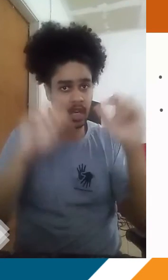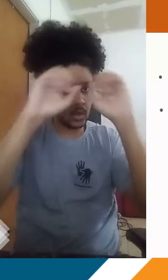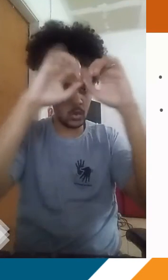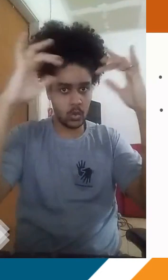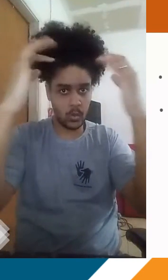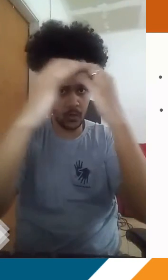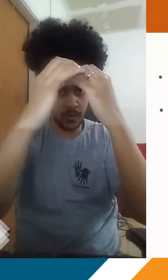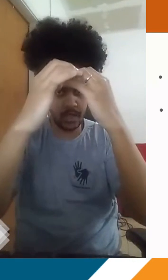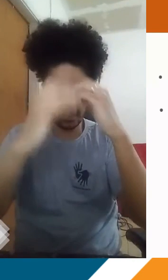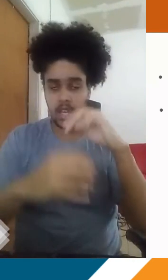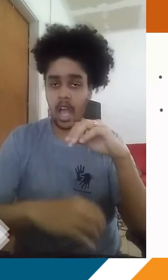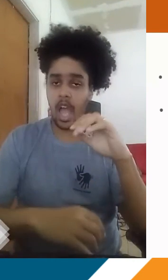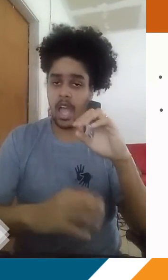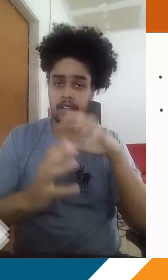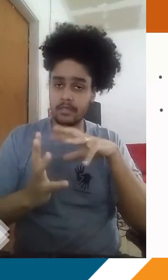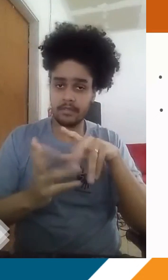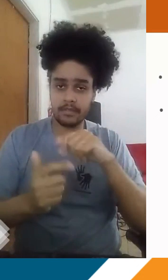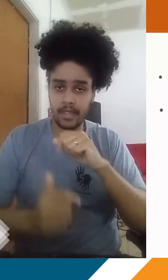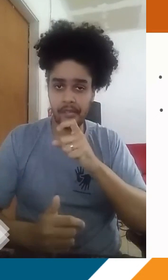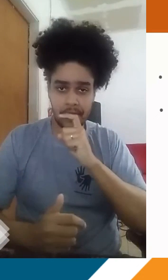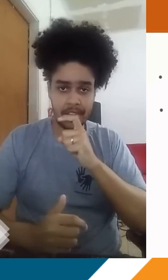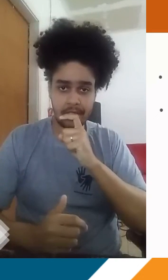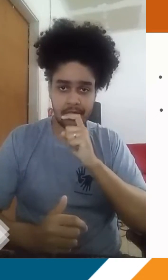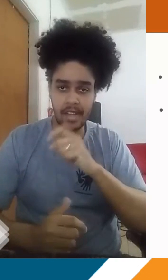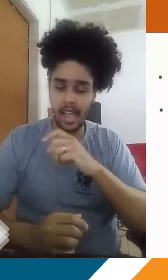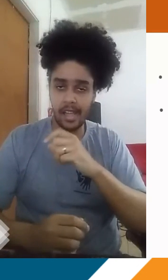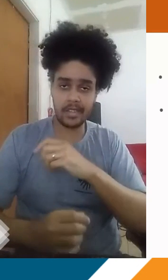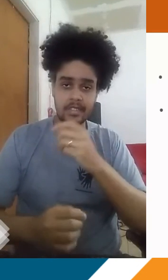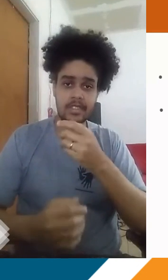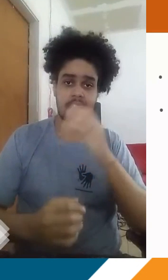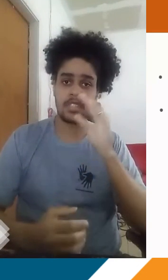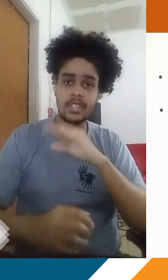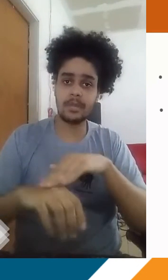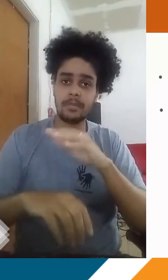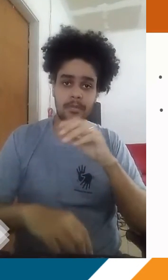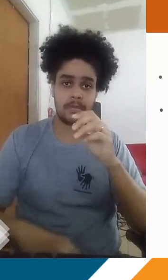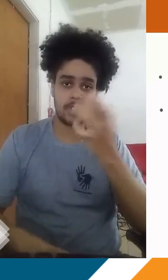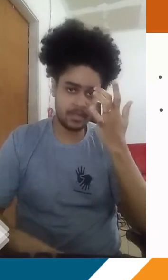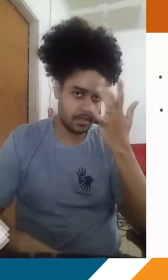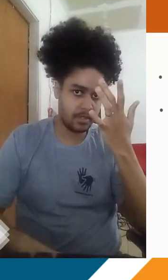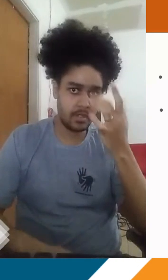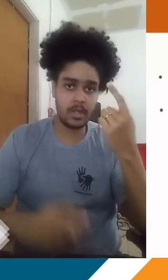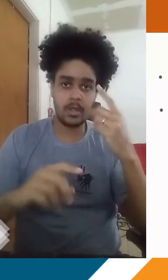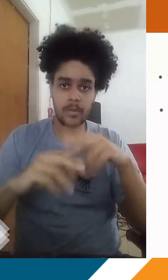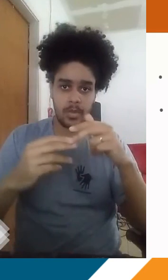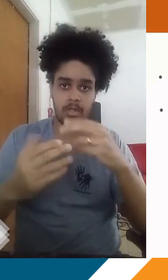nebulosidade, a Terra vai se esfriar e esse calor vai se dissipar com muito mais facilidade. Por isso que isso acontece